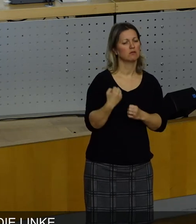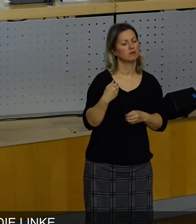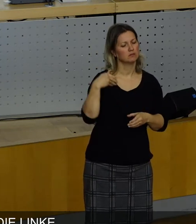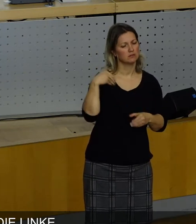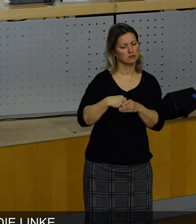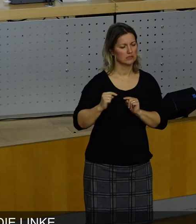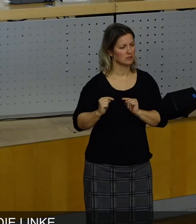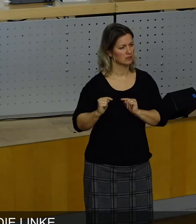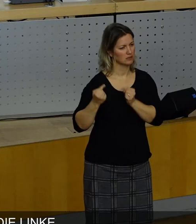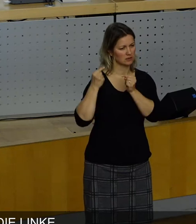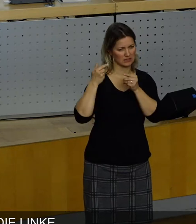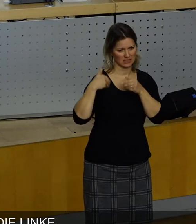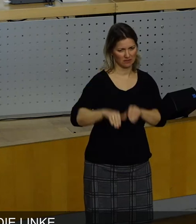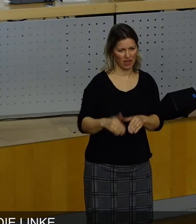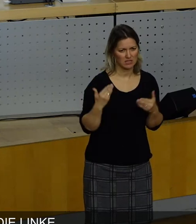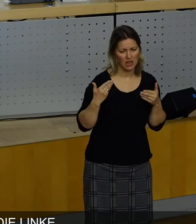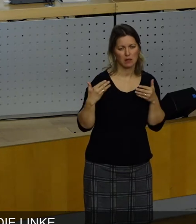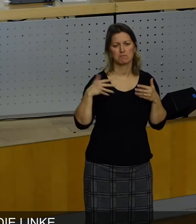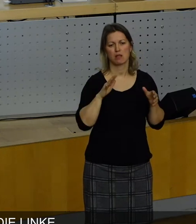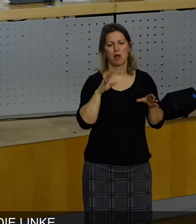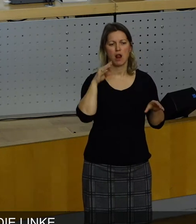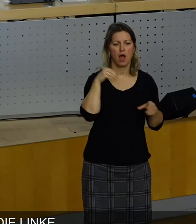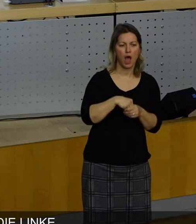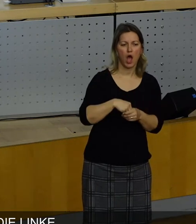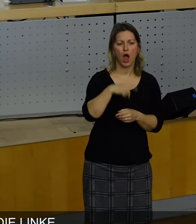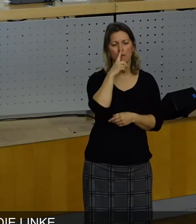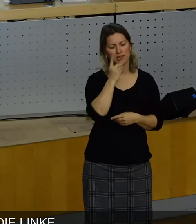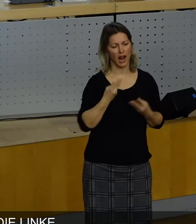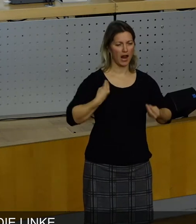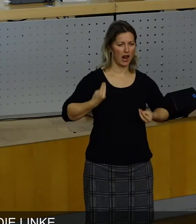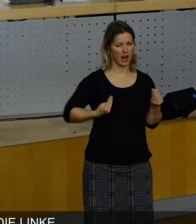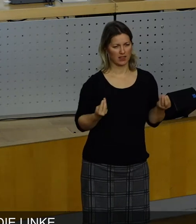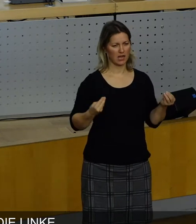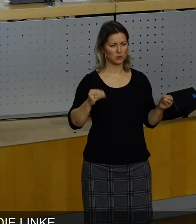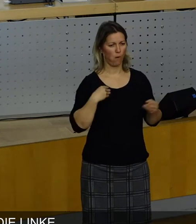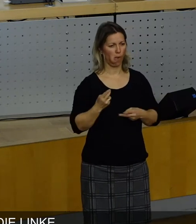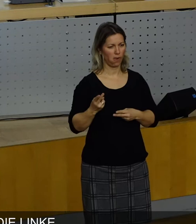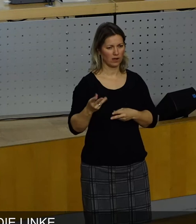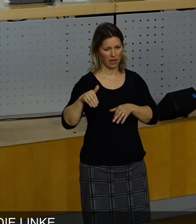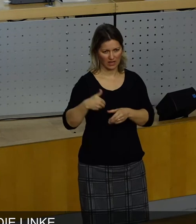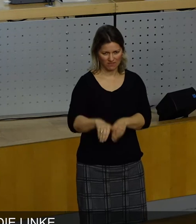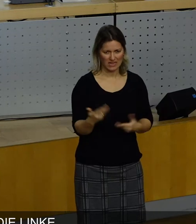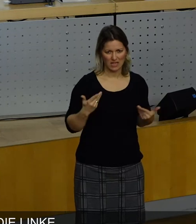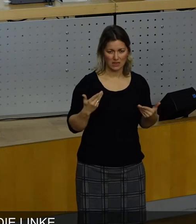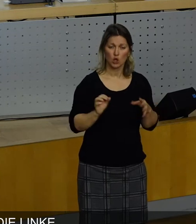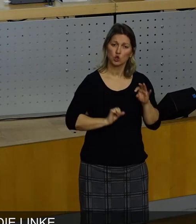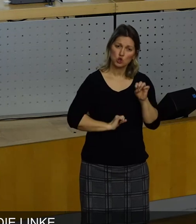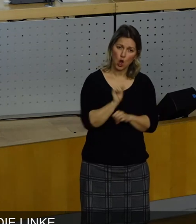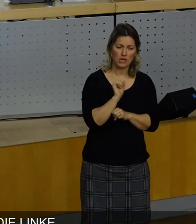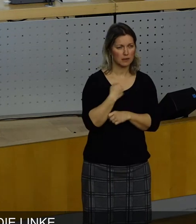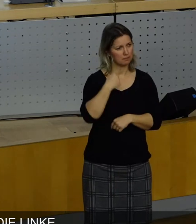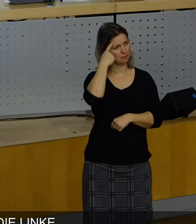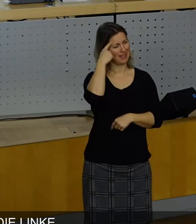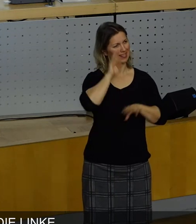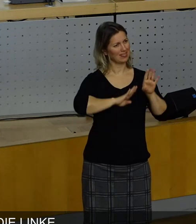Debatten geliefert, manchmal auch mit etwas polemischem Salz in der Suppe. Und trotzdem müssen Demokraten an